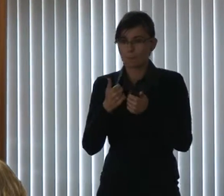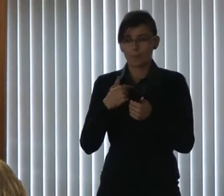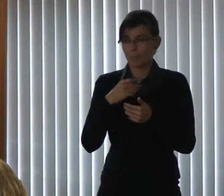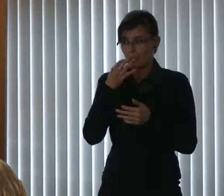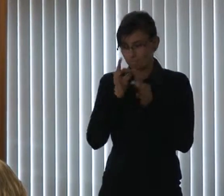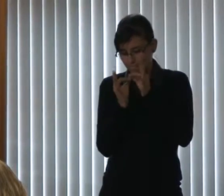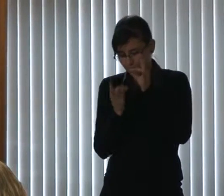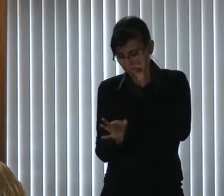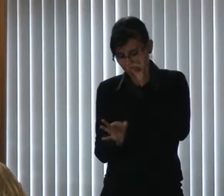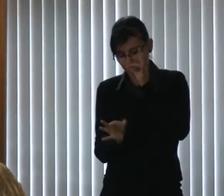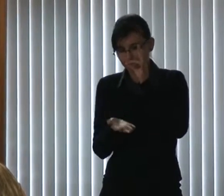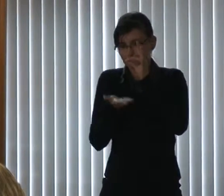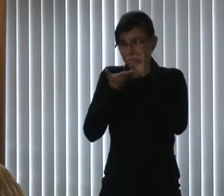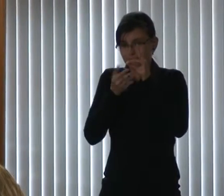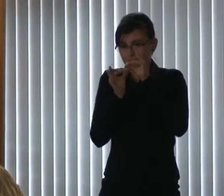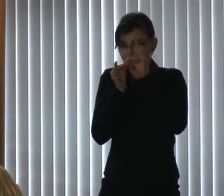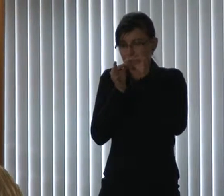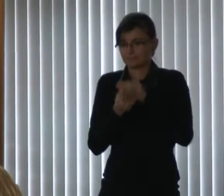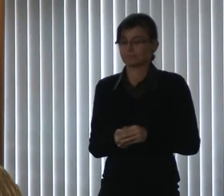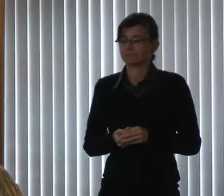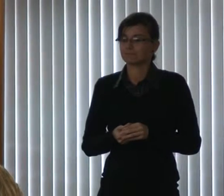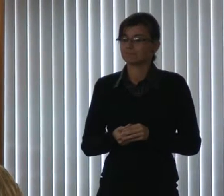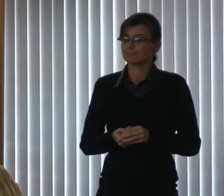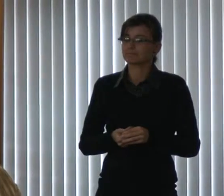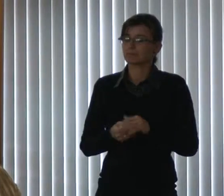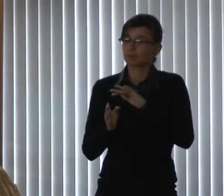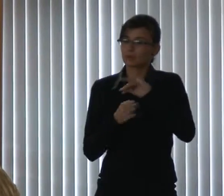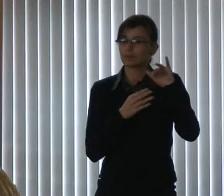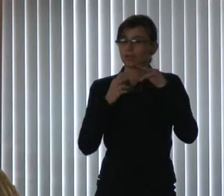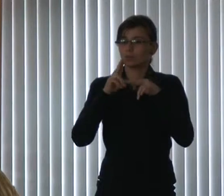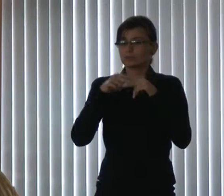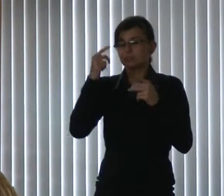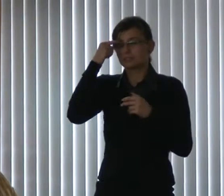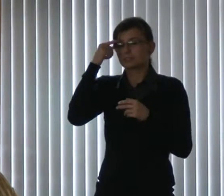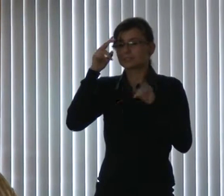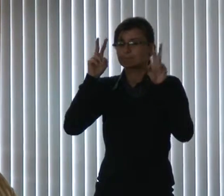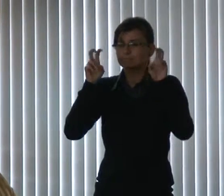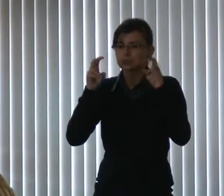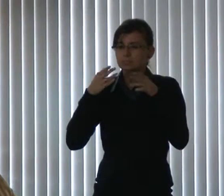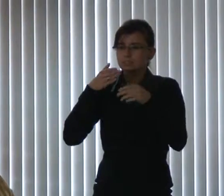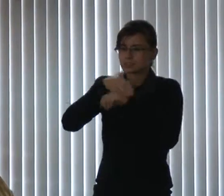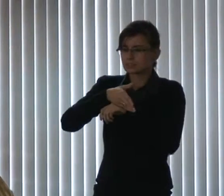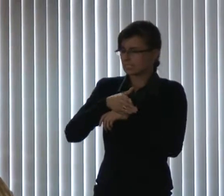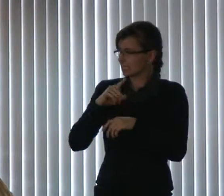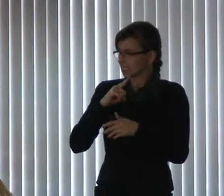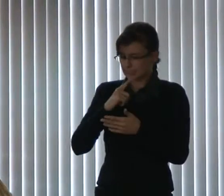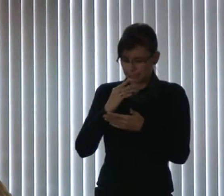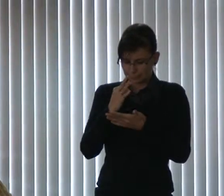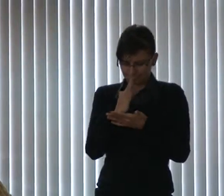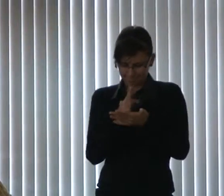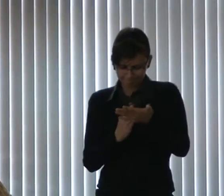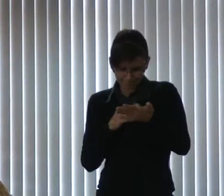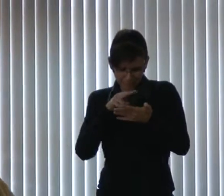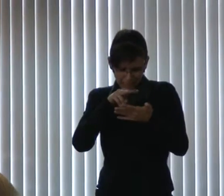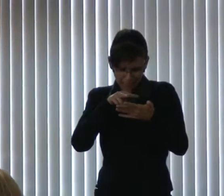Mas quando a gente fala em acessibilidade, tem tanta coisa que eu teria que ler para vocês, mas eu não vou ler. Porque eu conheço esse assunto aqui, né,